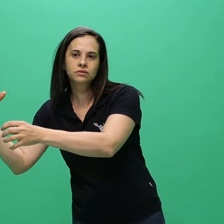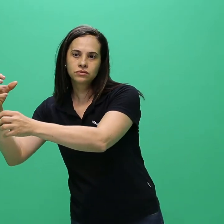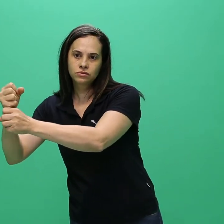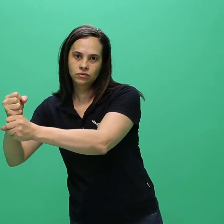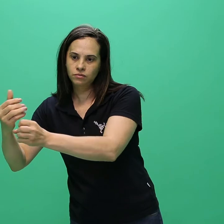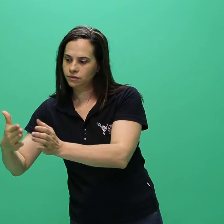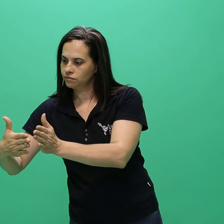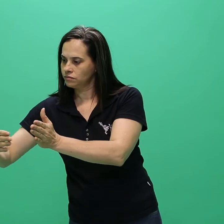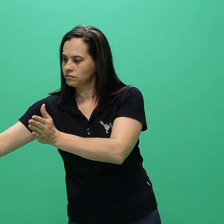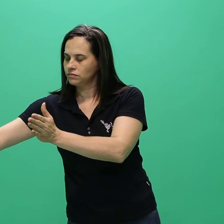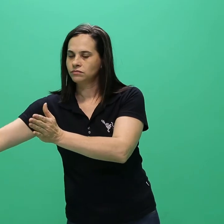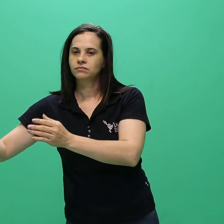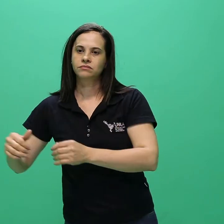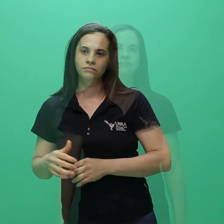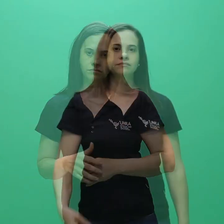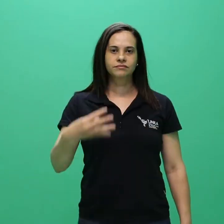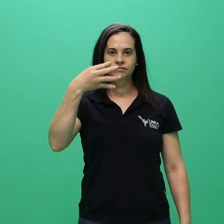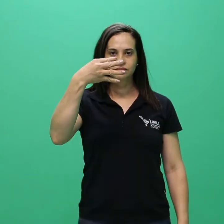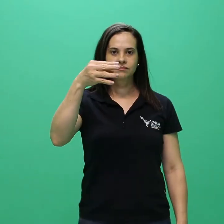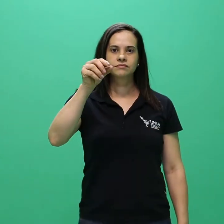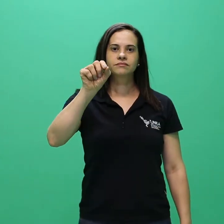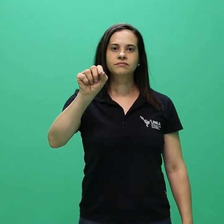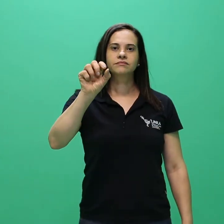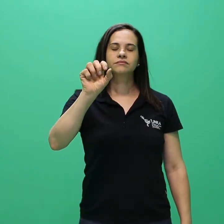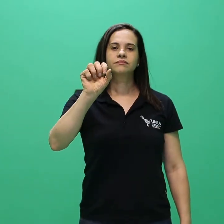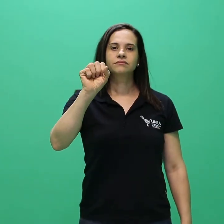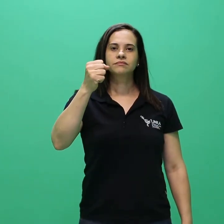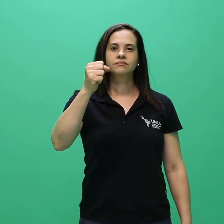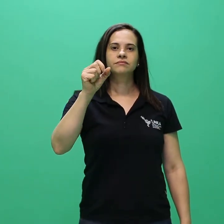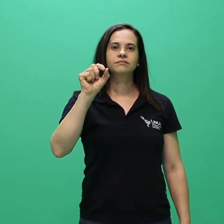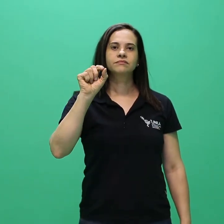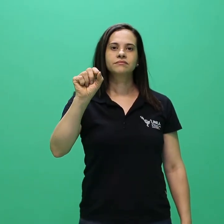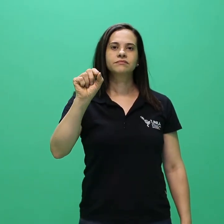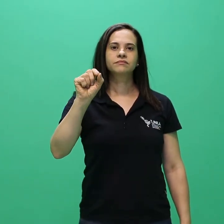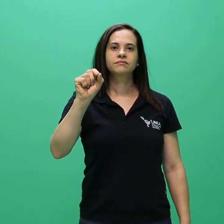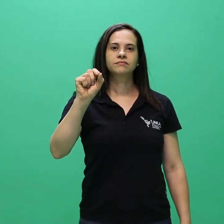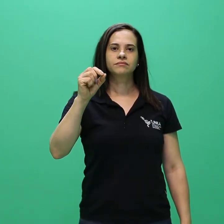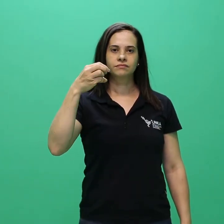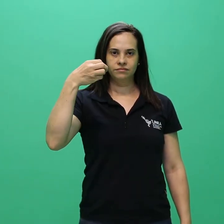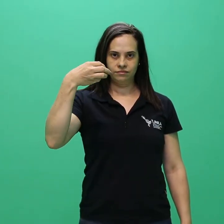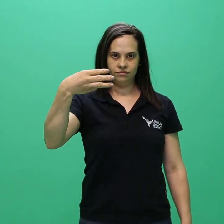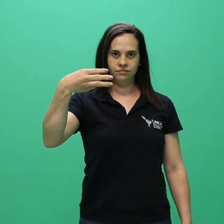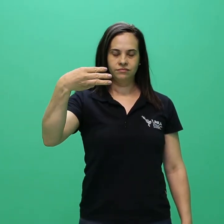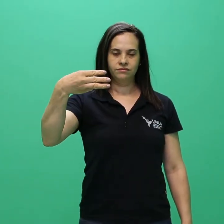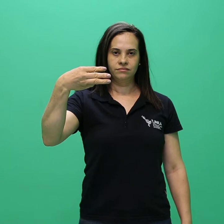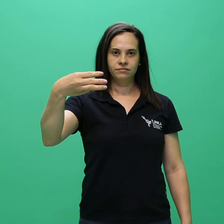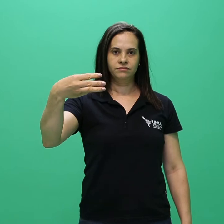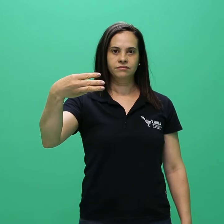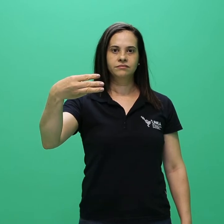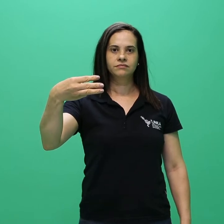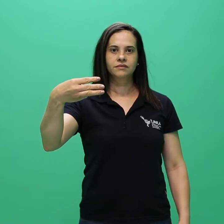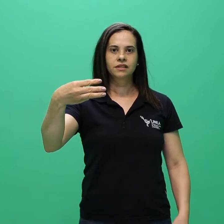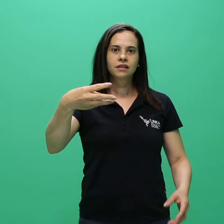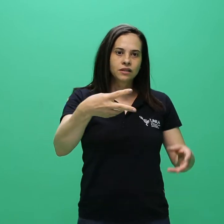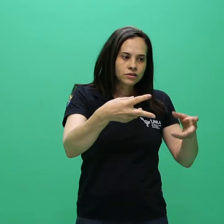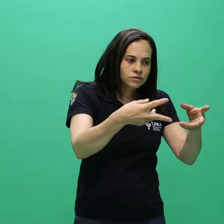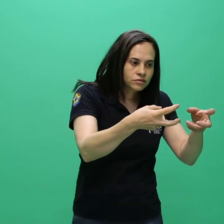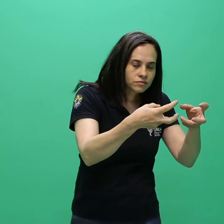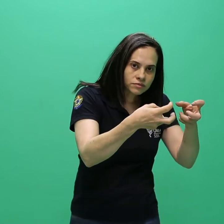o período em que permaneceu desvinculado à instituição. 4.8.3.